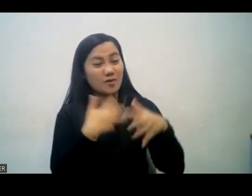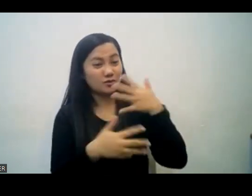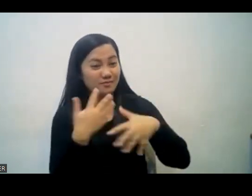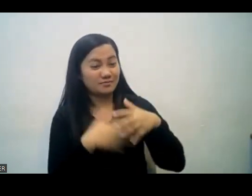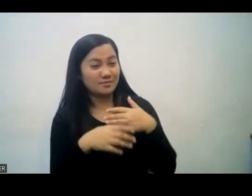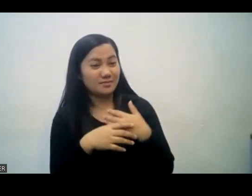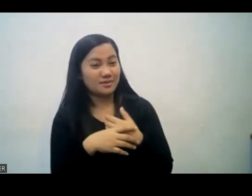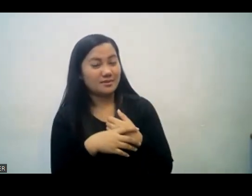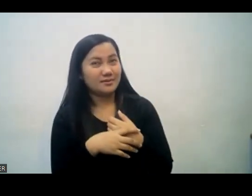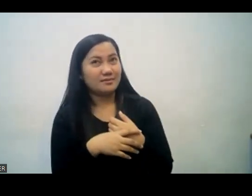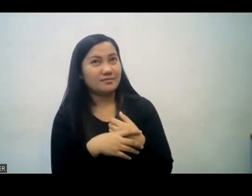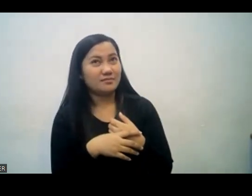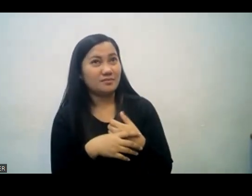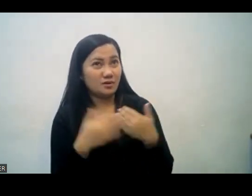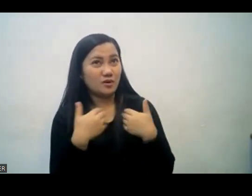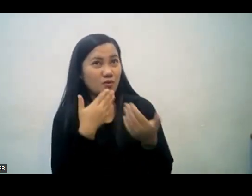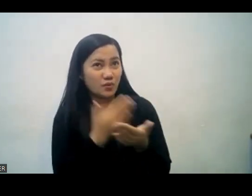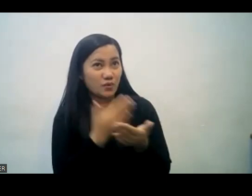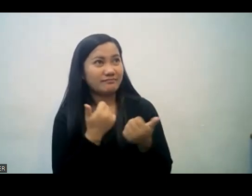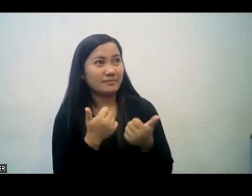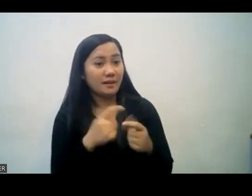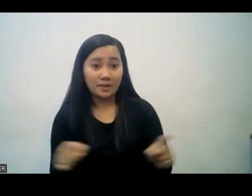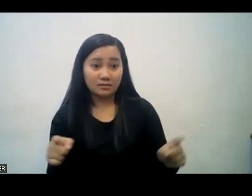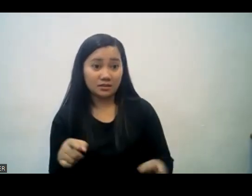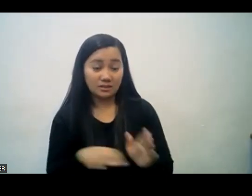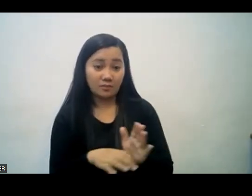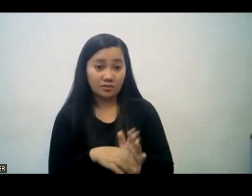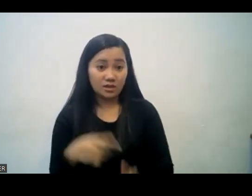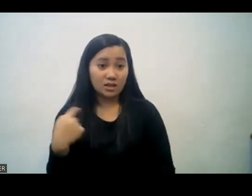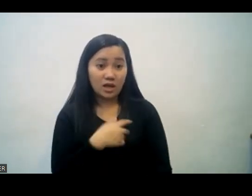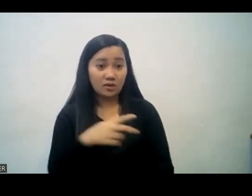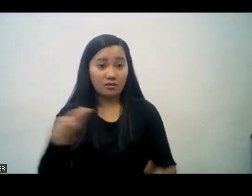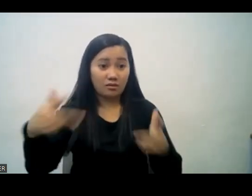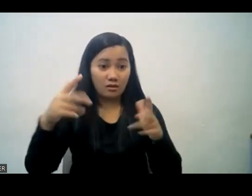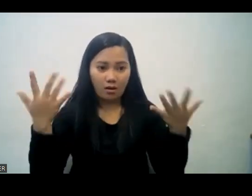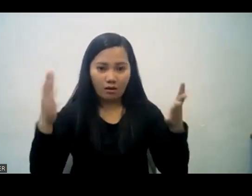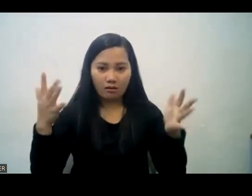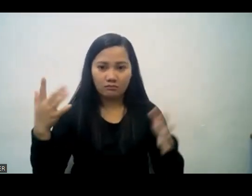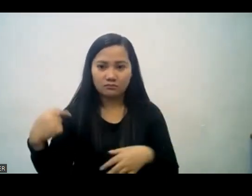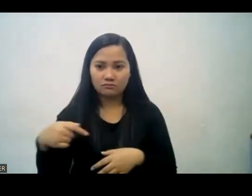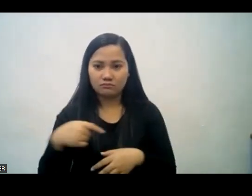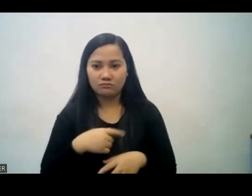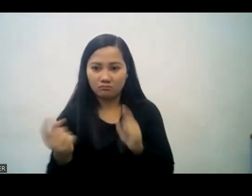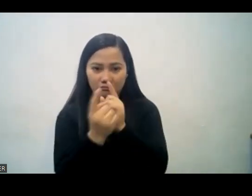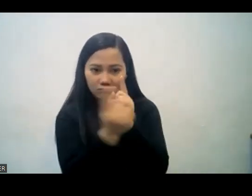don't call each other and visiting each other then our fellowship cannot